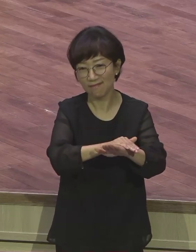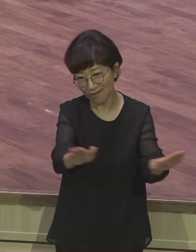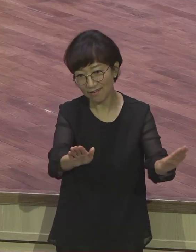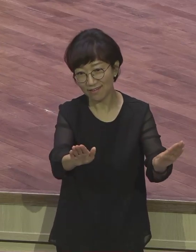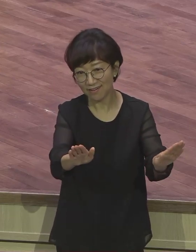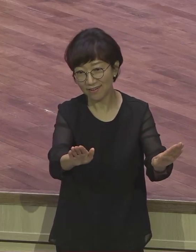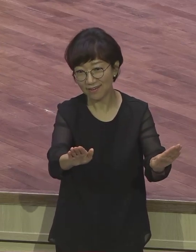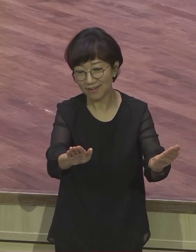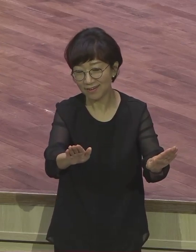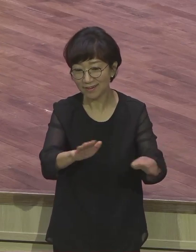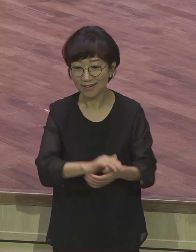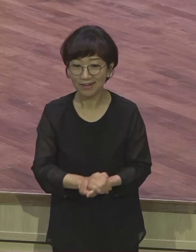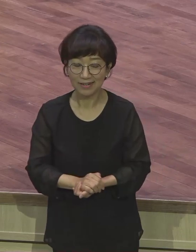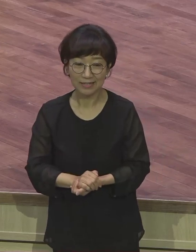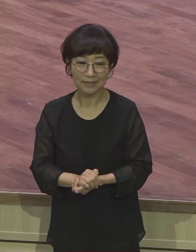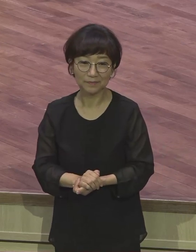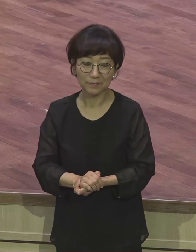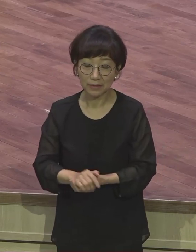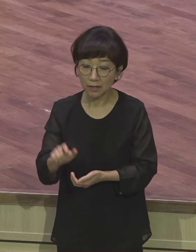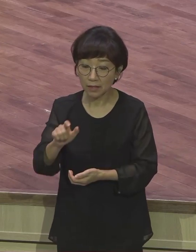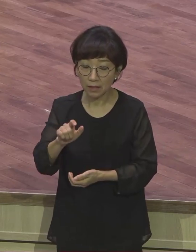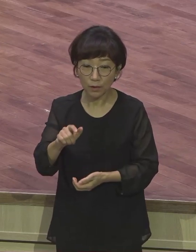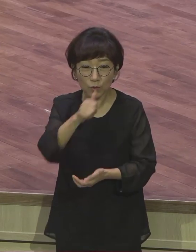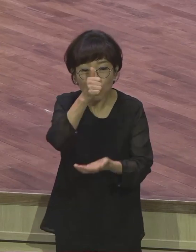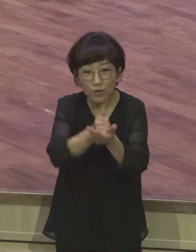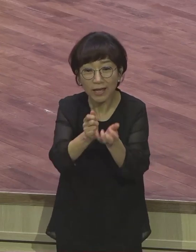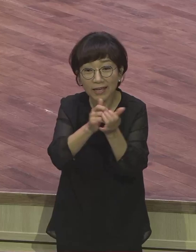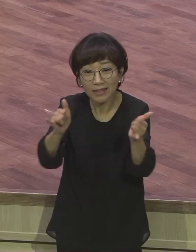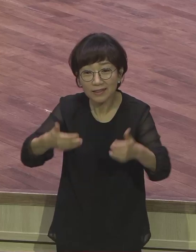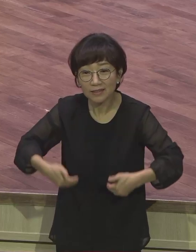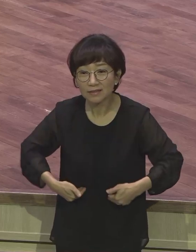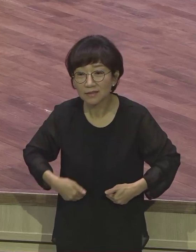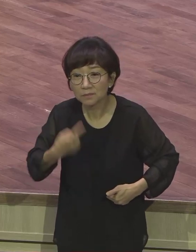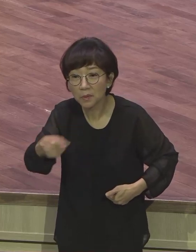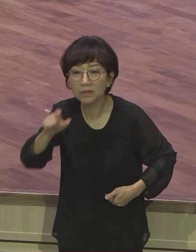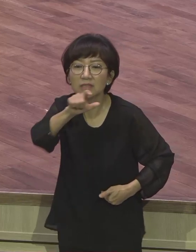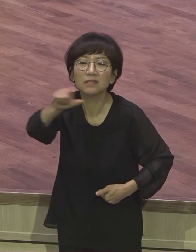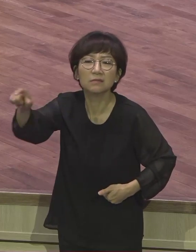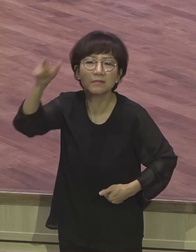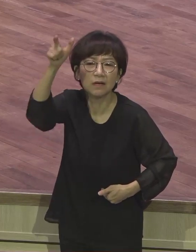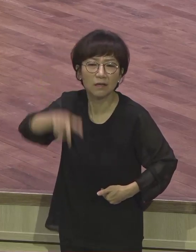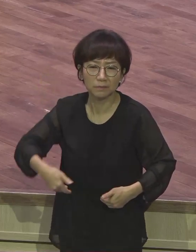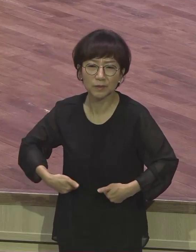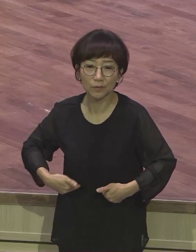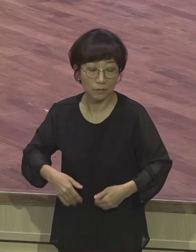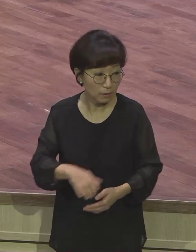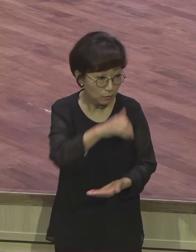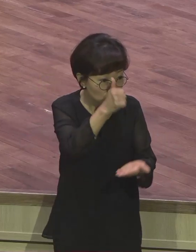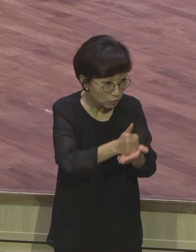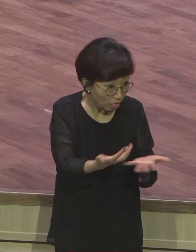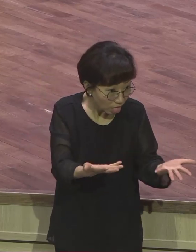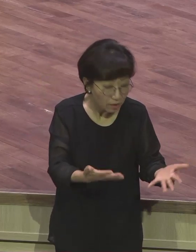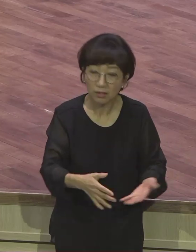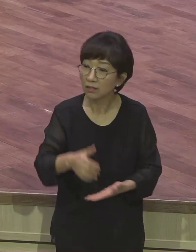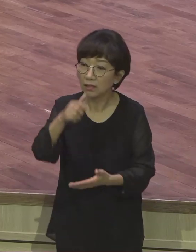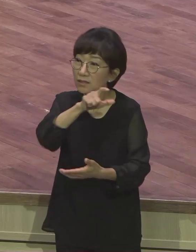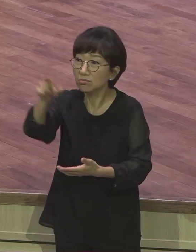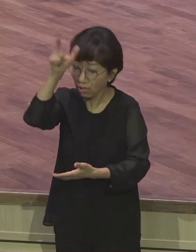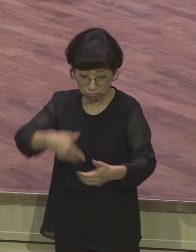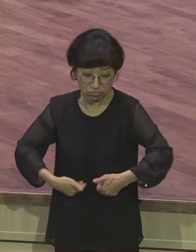십자가는 누구에게 필요해요? 죄인에게 필요해요. 저지은 사람 죄 없는 사람에게 십자가 필요없어. 죄 없는 사람